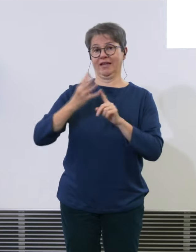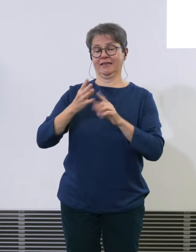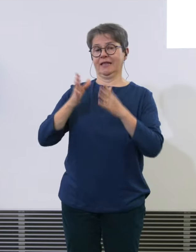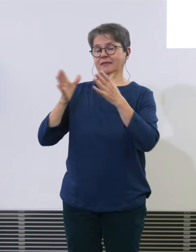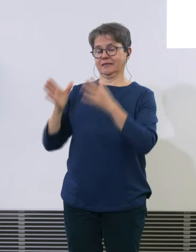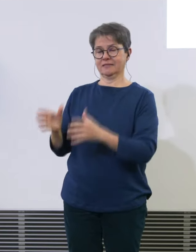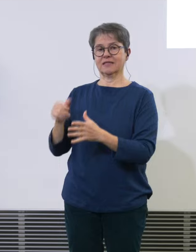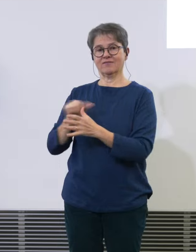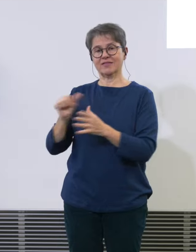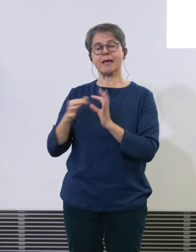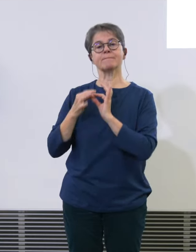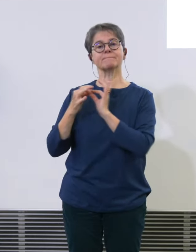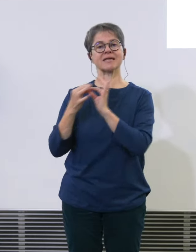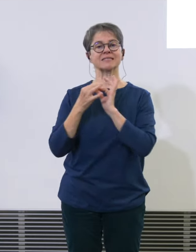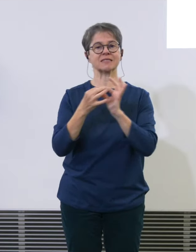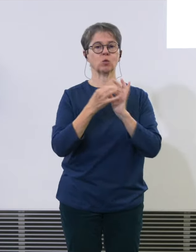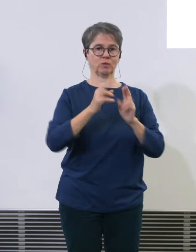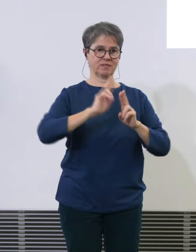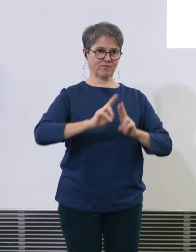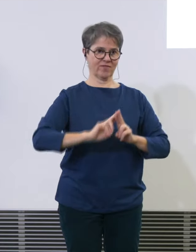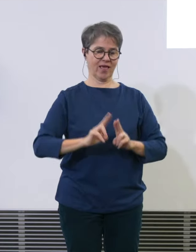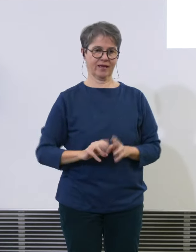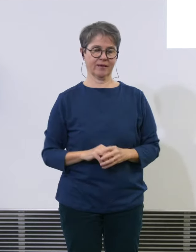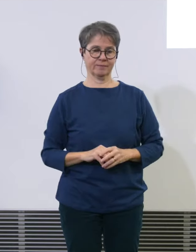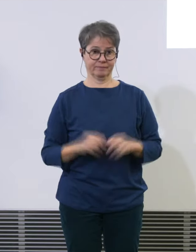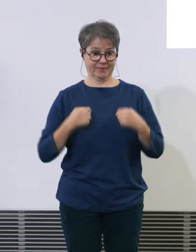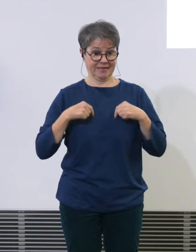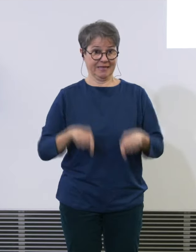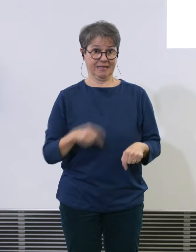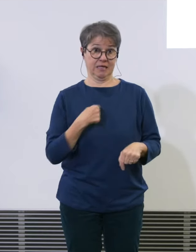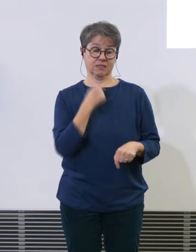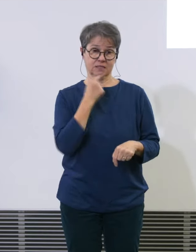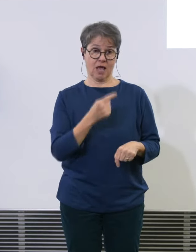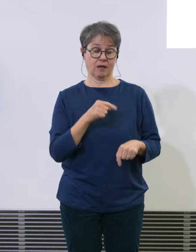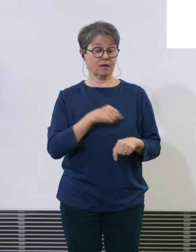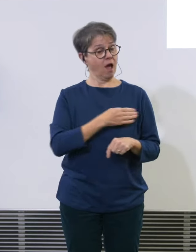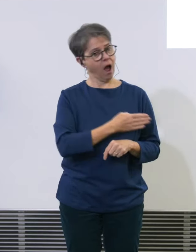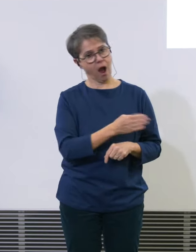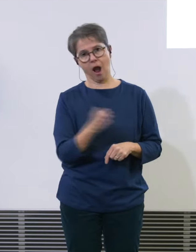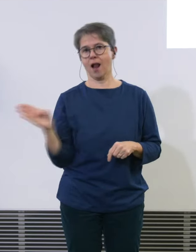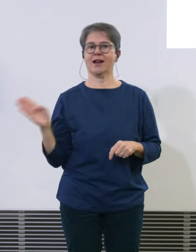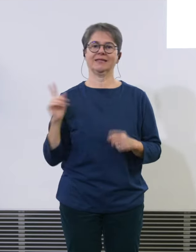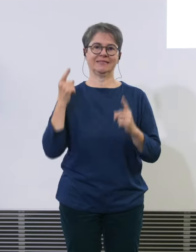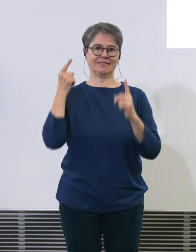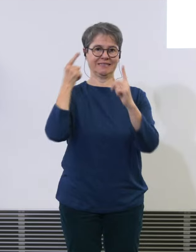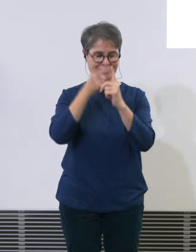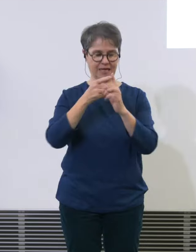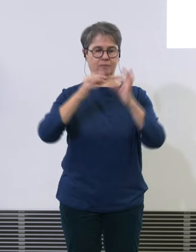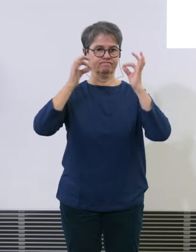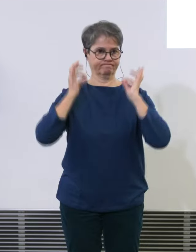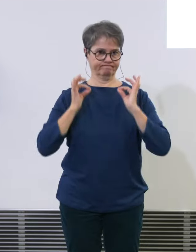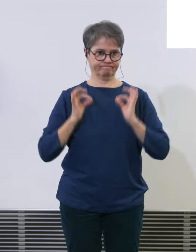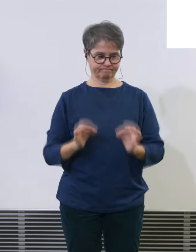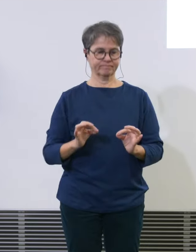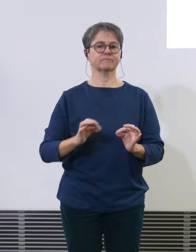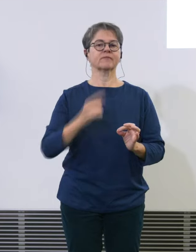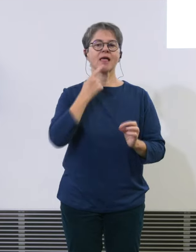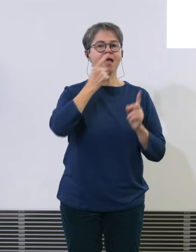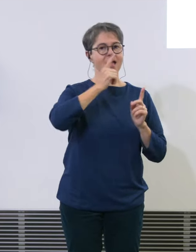Beziehungspflege. Und ich kann es an dieser Stelle sagen, die Ziele sind allesamt erreicht worden, zum Teil auch